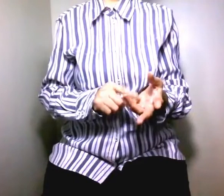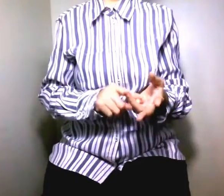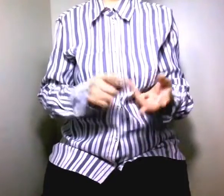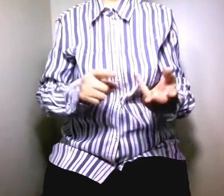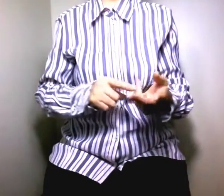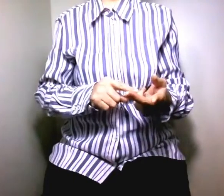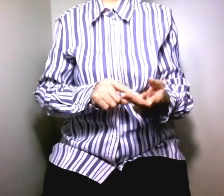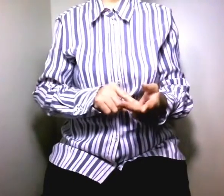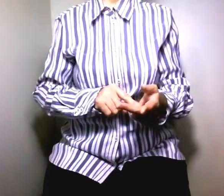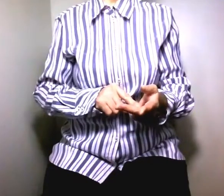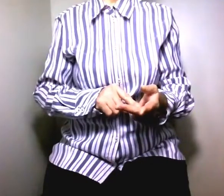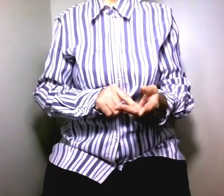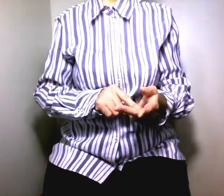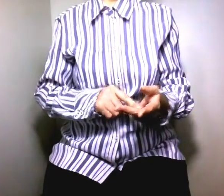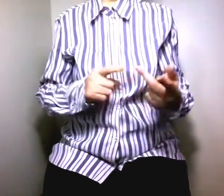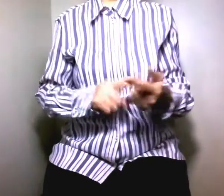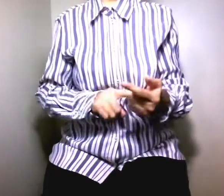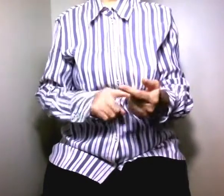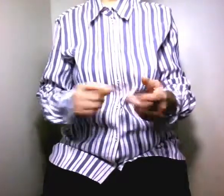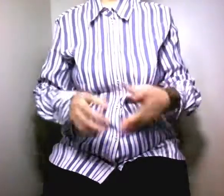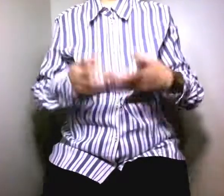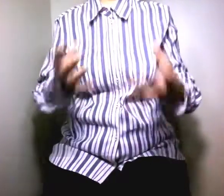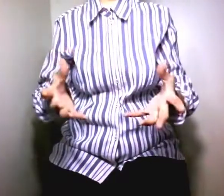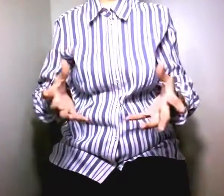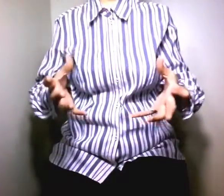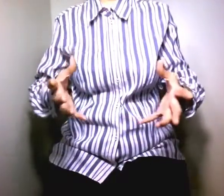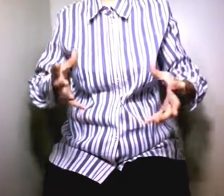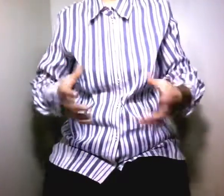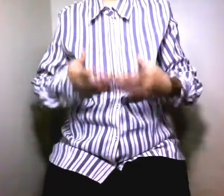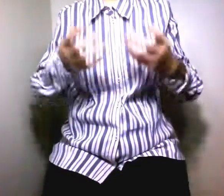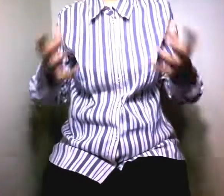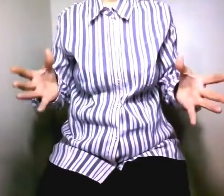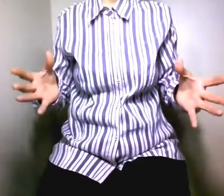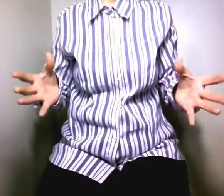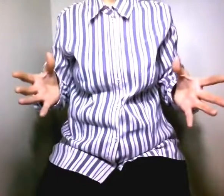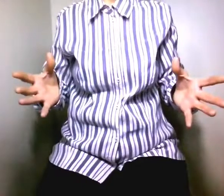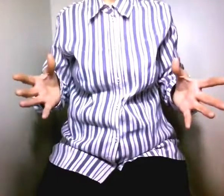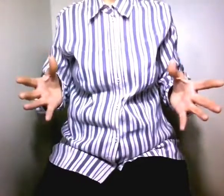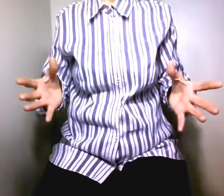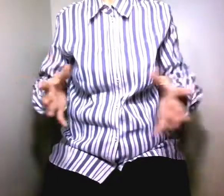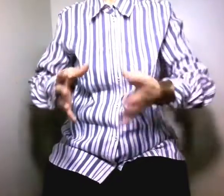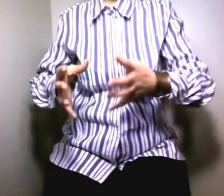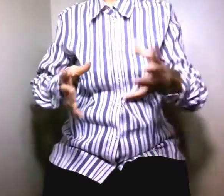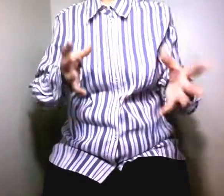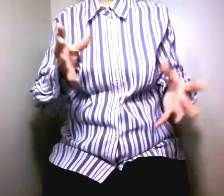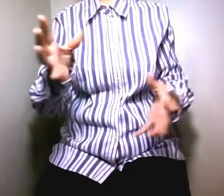الكاغط لم يكن لديه ورق فأخذ ذلك الطفل يكفي أن هم فرحوا يعني هذا